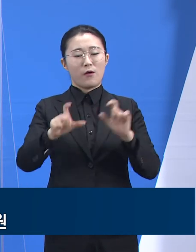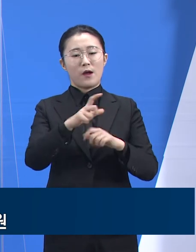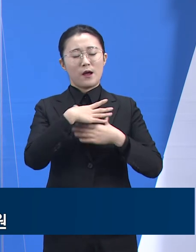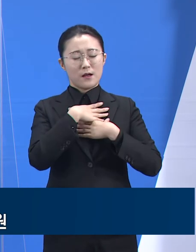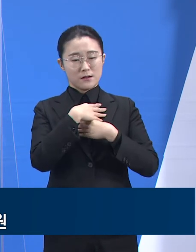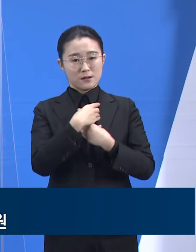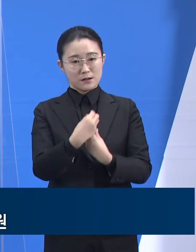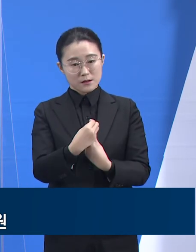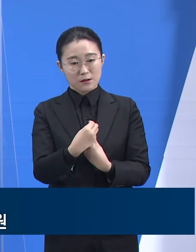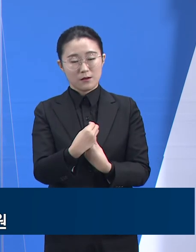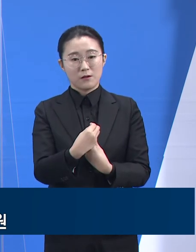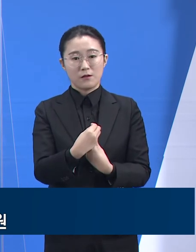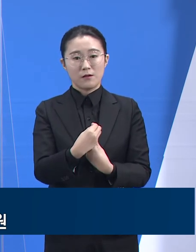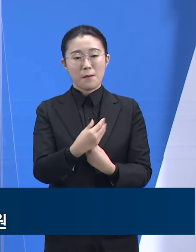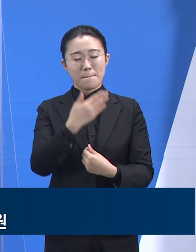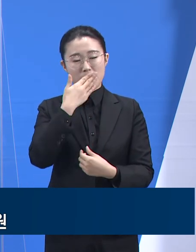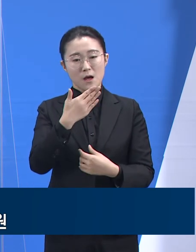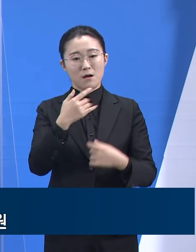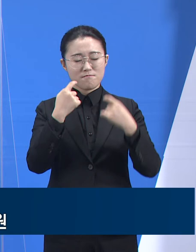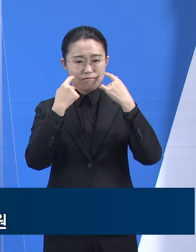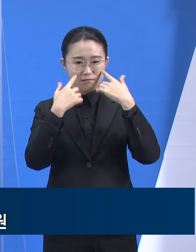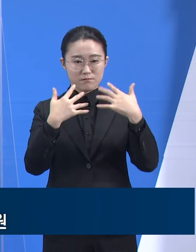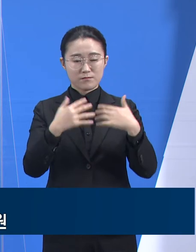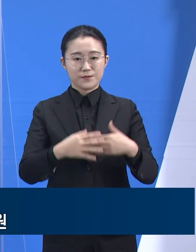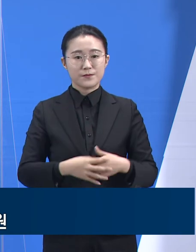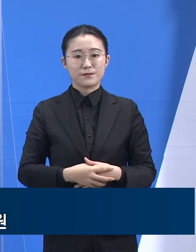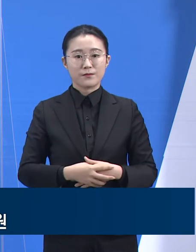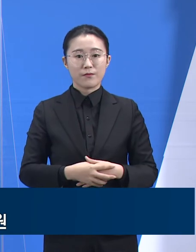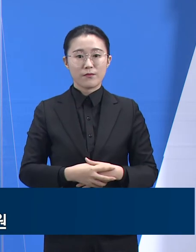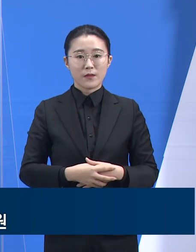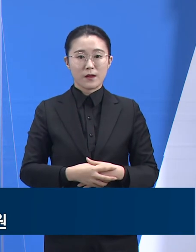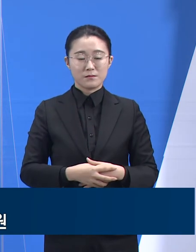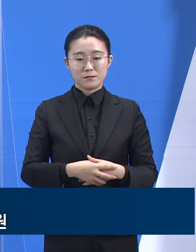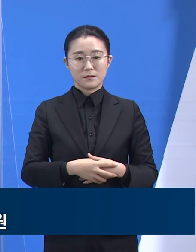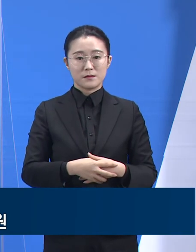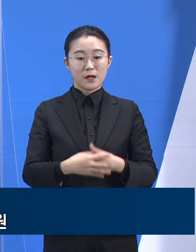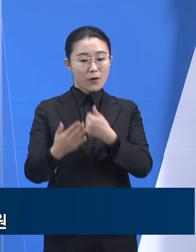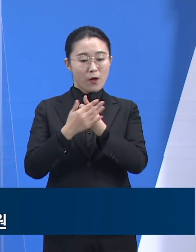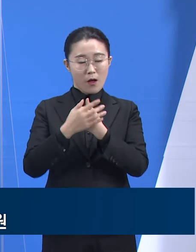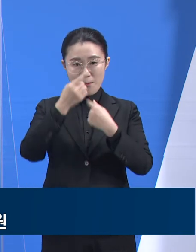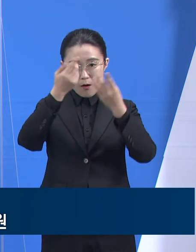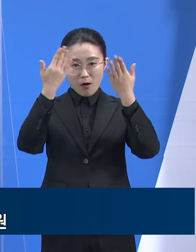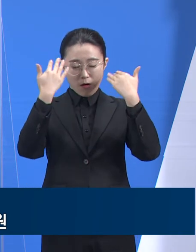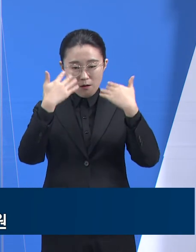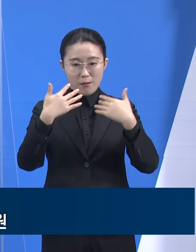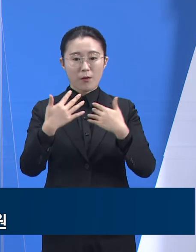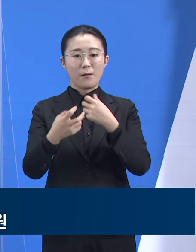다시 한번 의료기관의 본분을 다해 주신 도내 상급종합병원님께 감사의 인사를 전합니다.